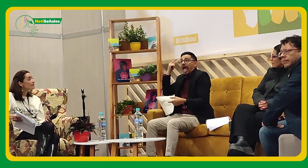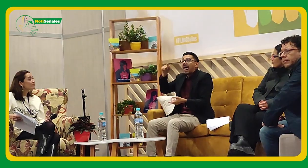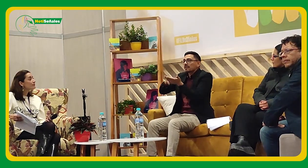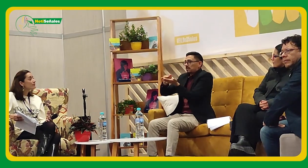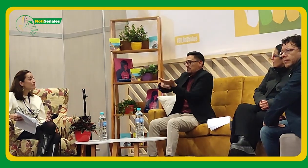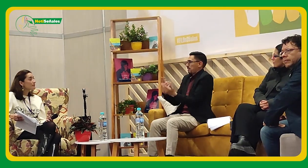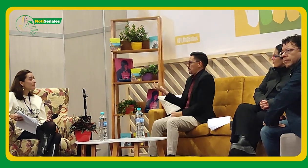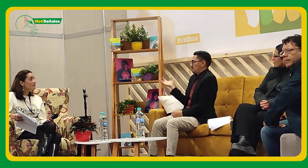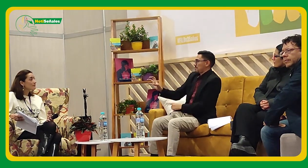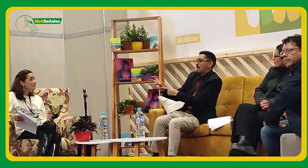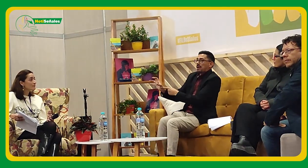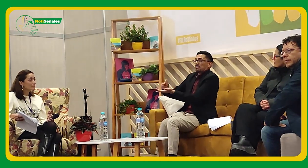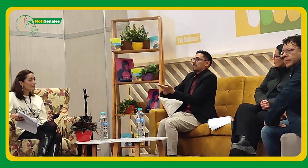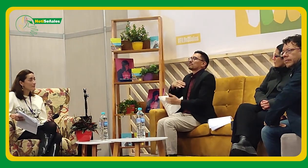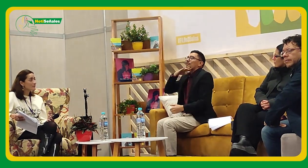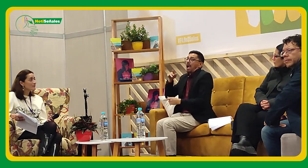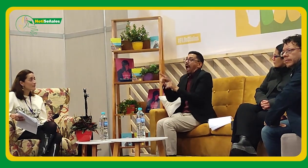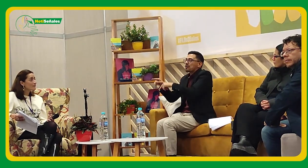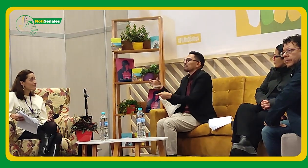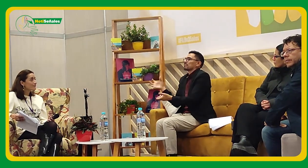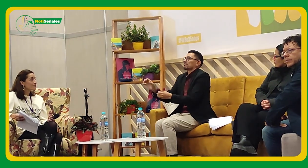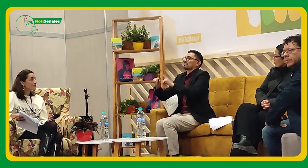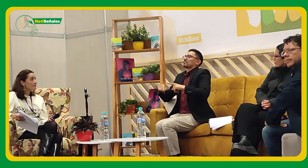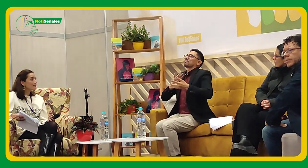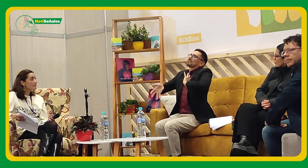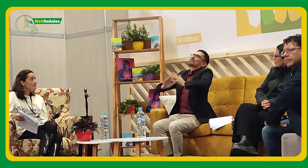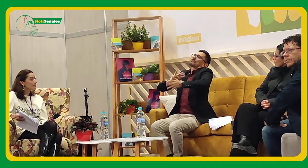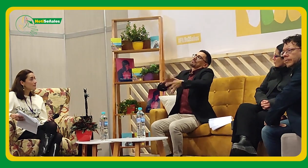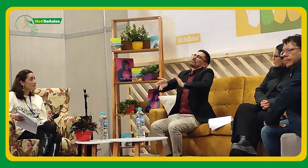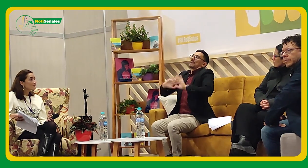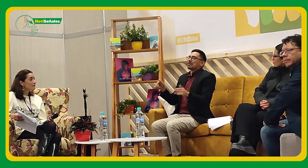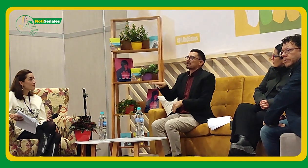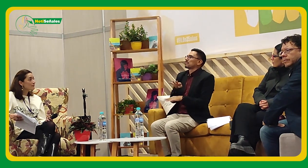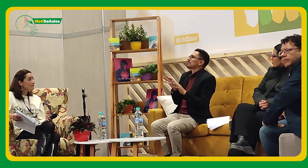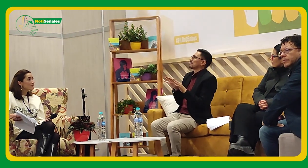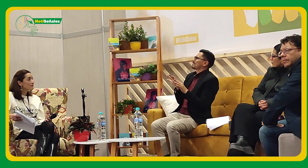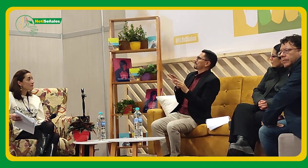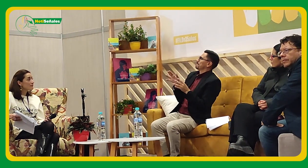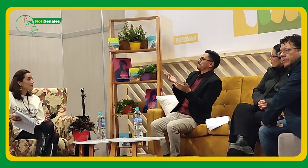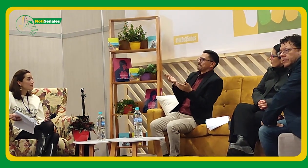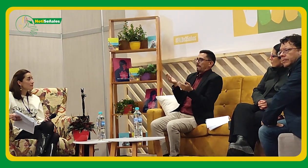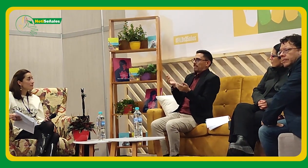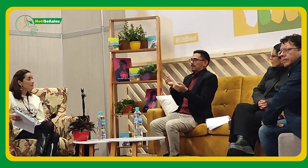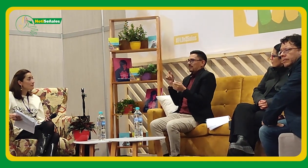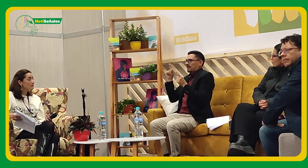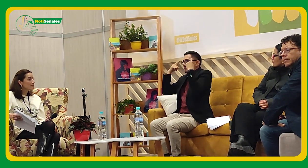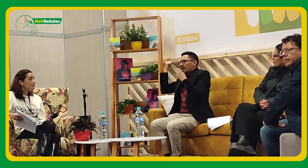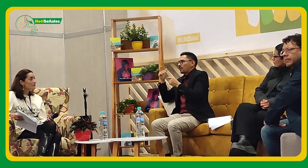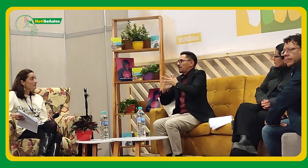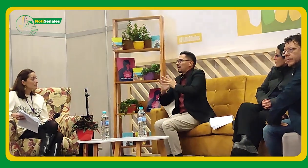parte de este equipo. Porque necesitamos reconocer esas diversidades lingüísticas. Así que un formato que nos permitiera tener